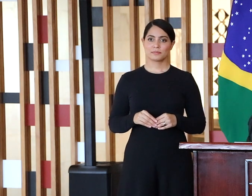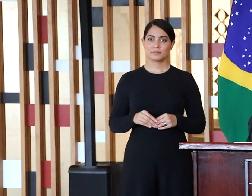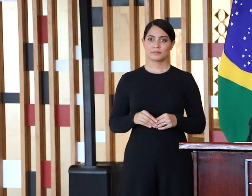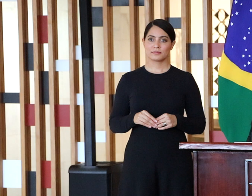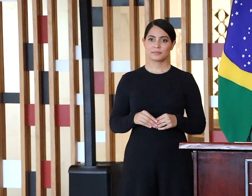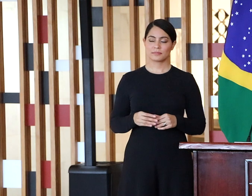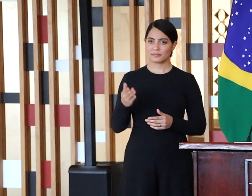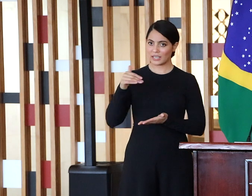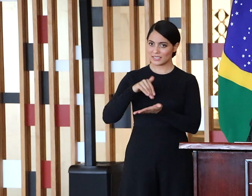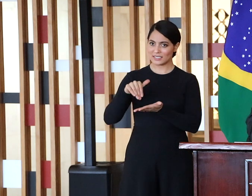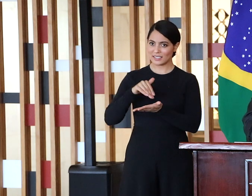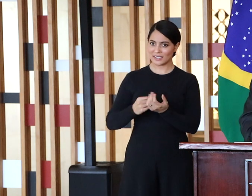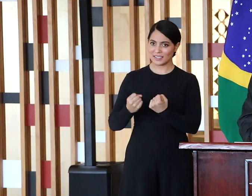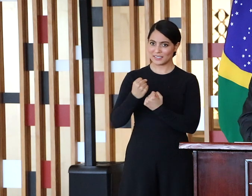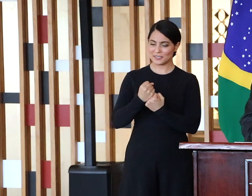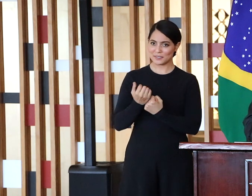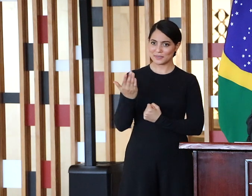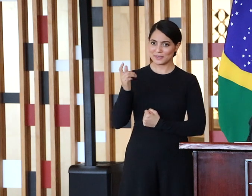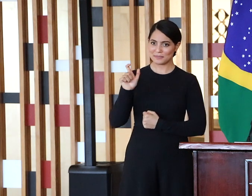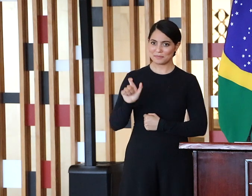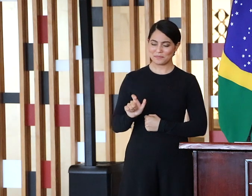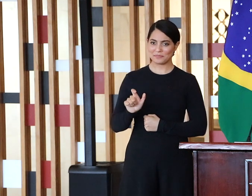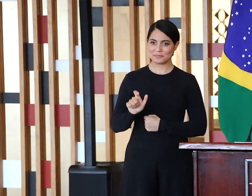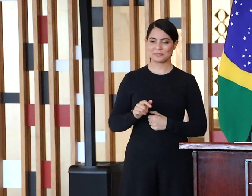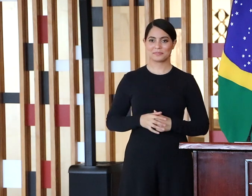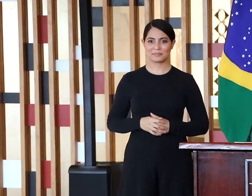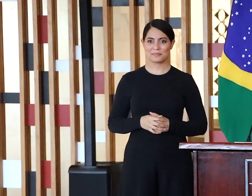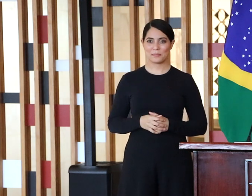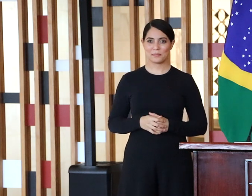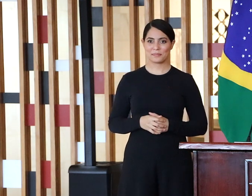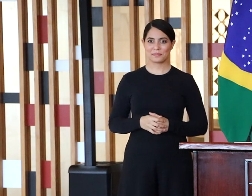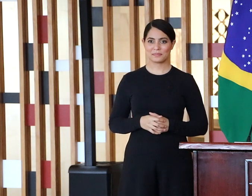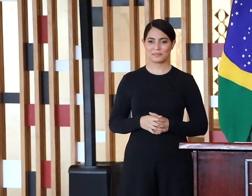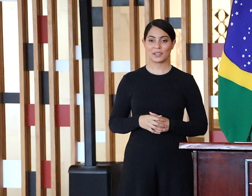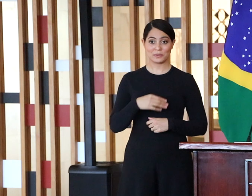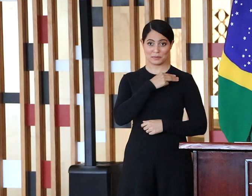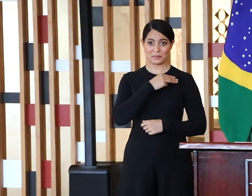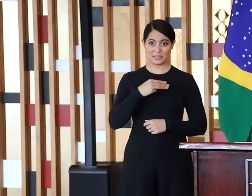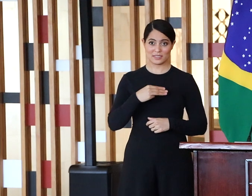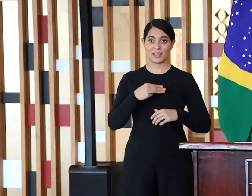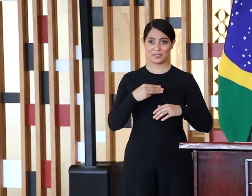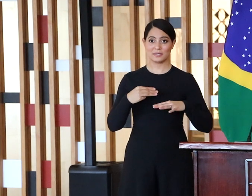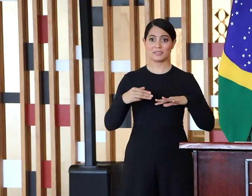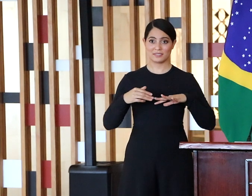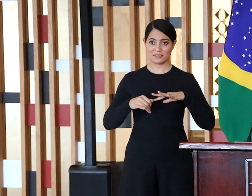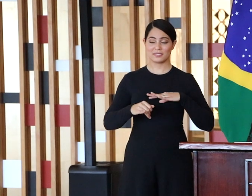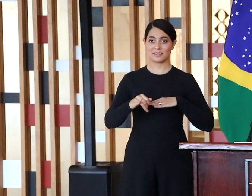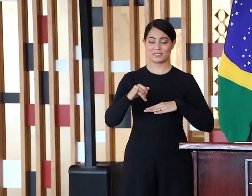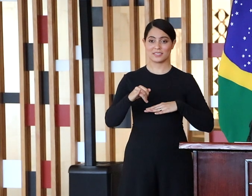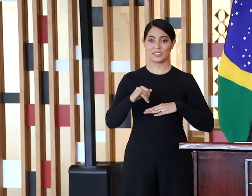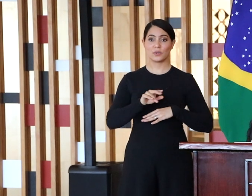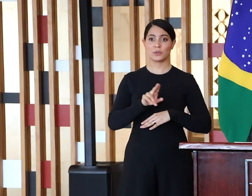Secretária de Juta de Geologia, Mineração e Transformação Mineral do Ministério de Minas e Energia, doutora